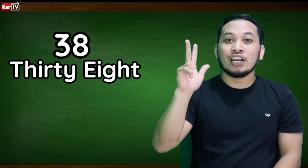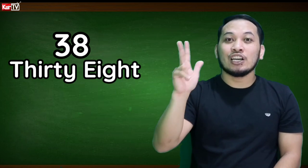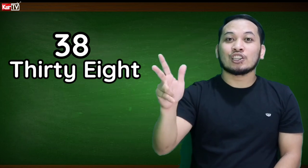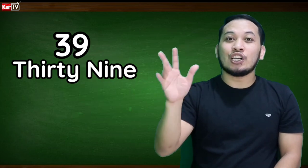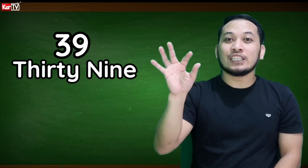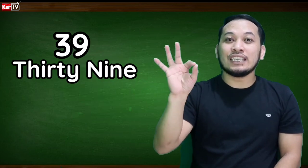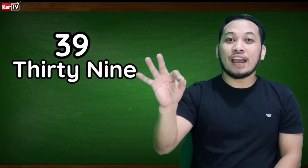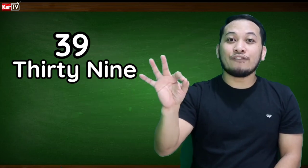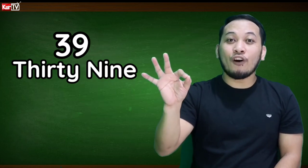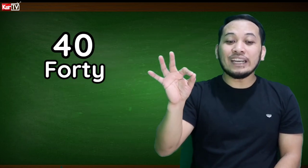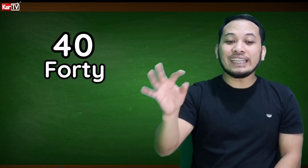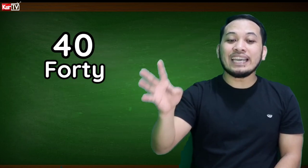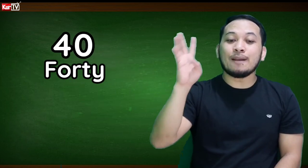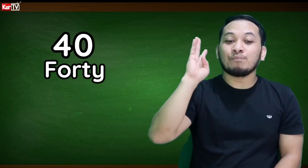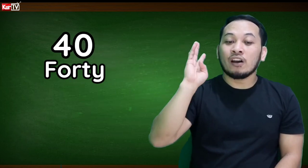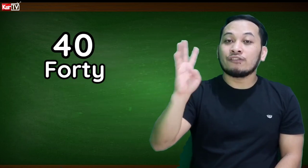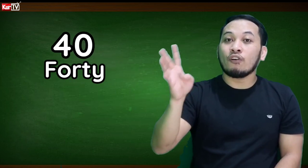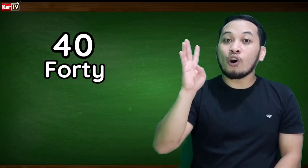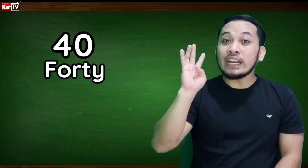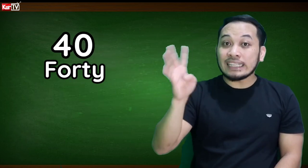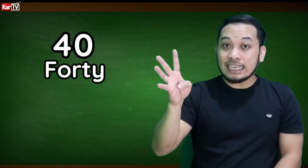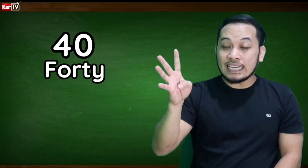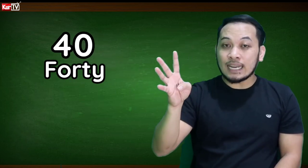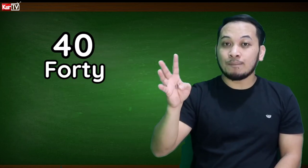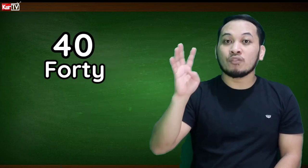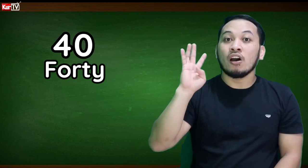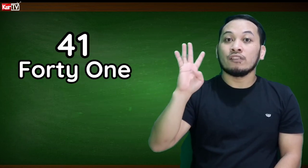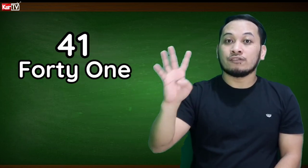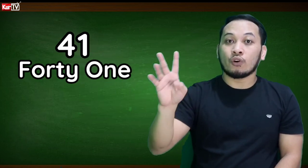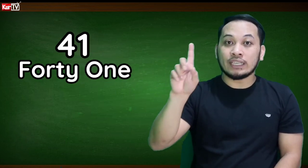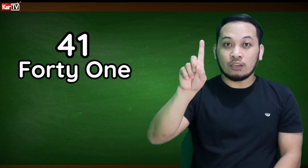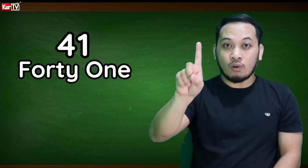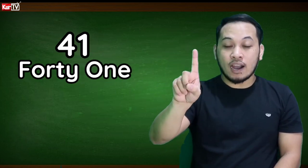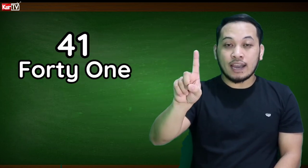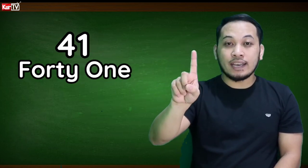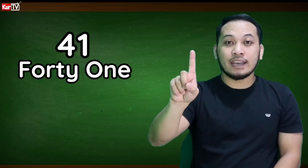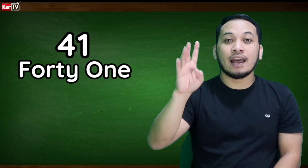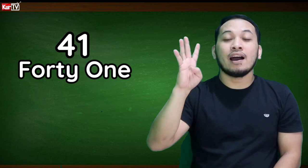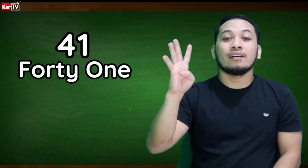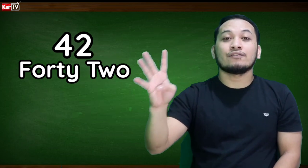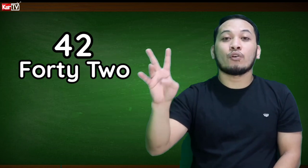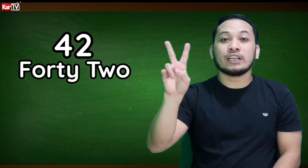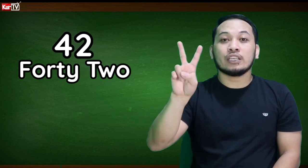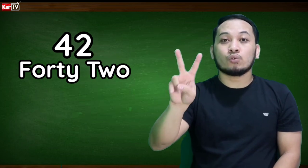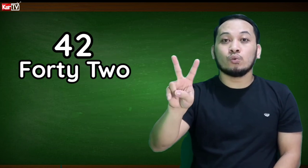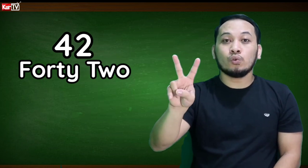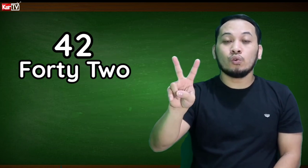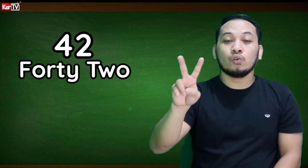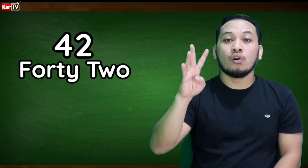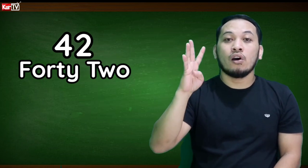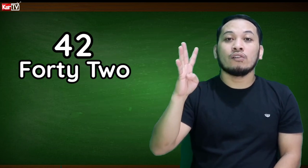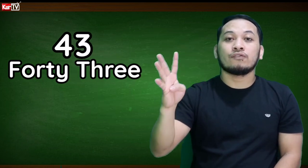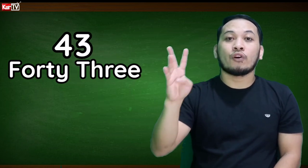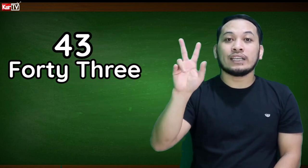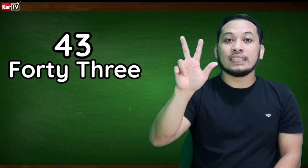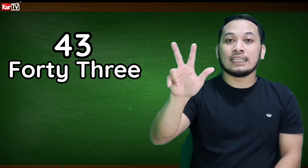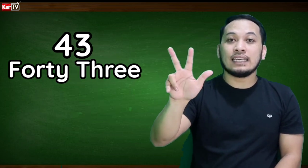39, 40. 41, 42, 43,